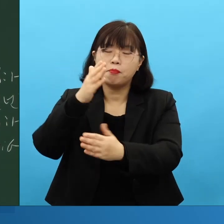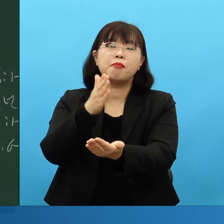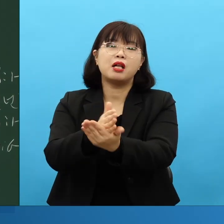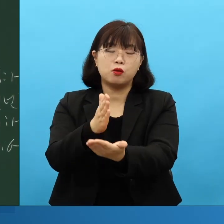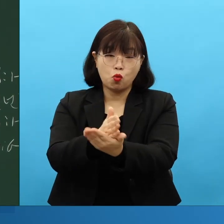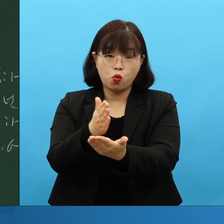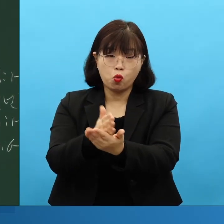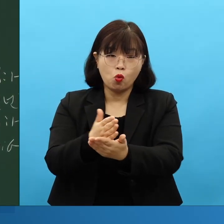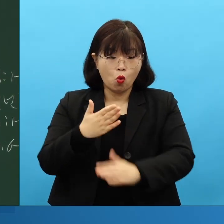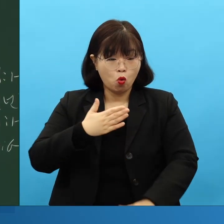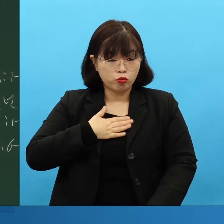그렇죠. 확인해야 돼요.